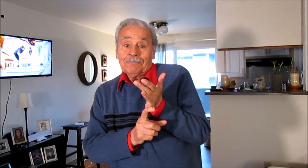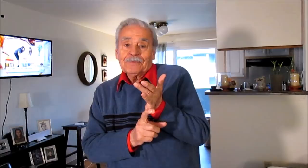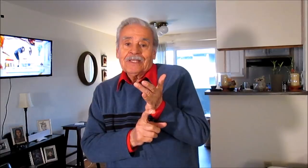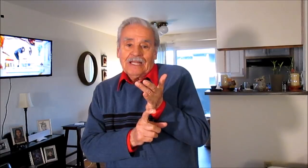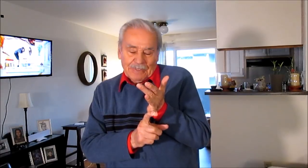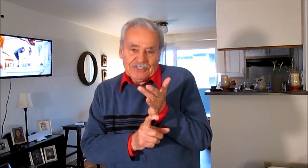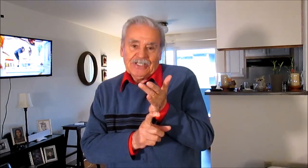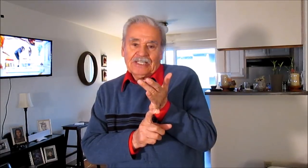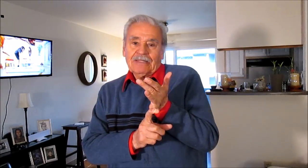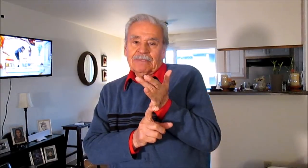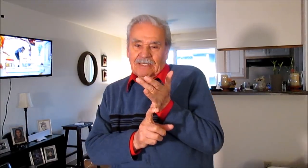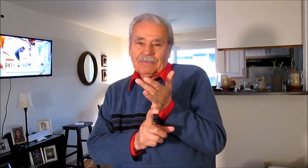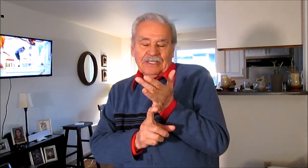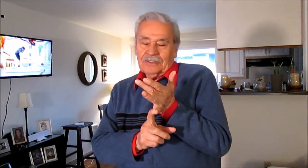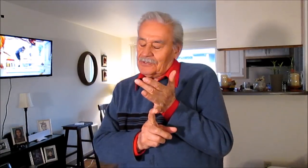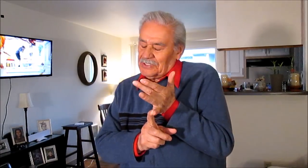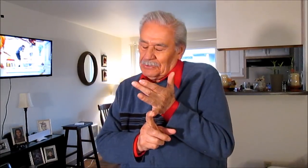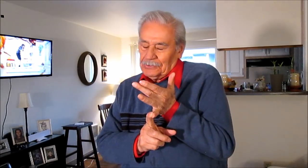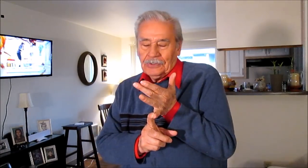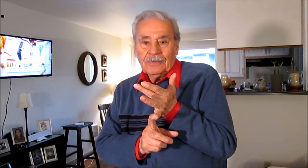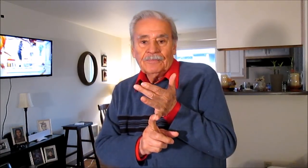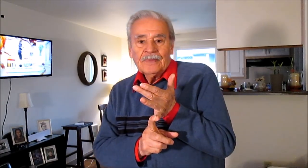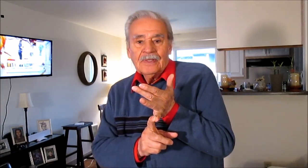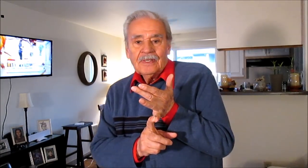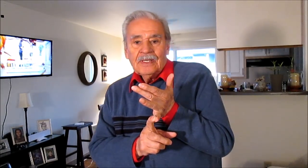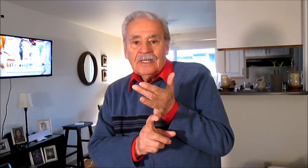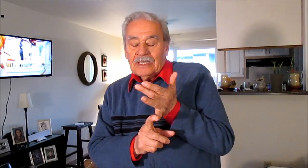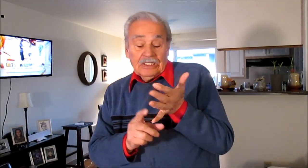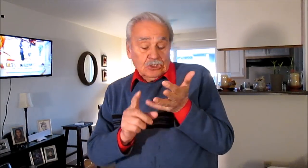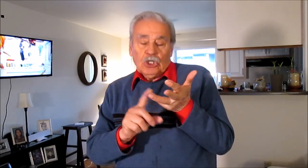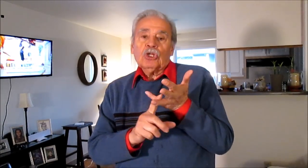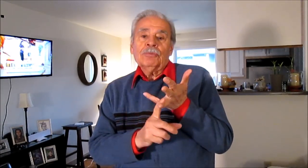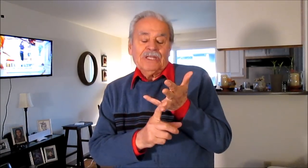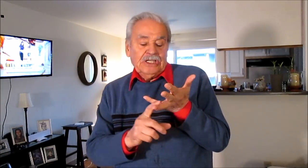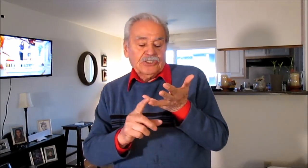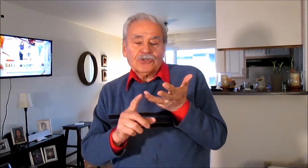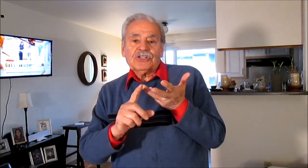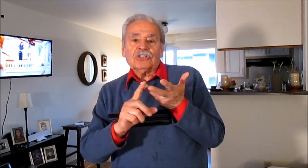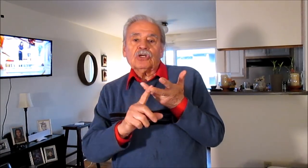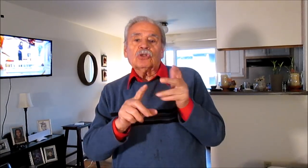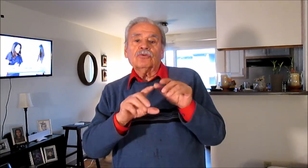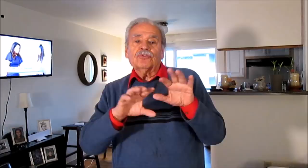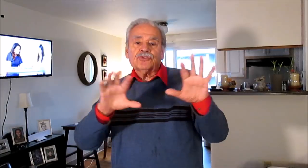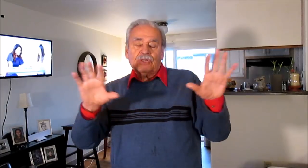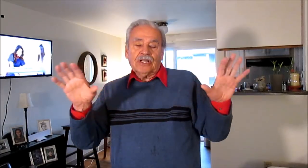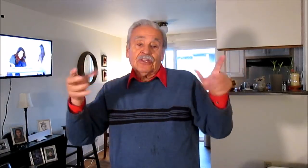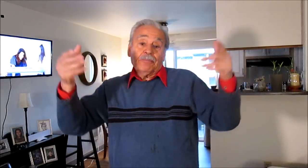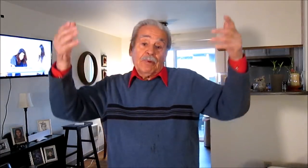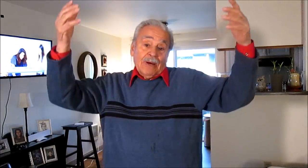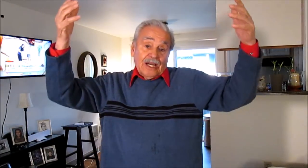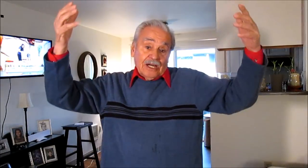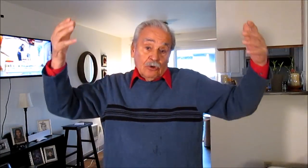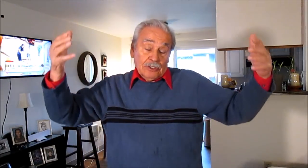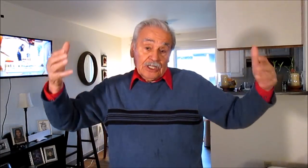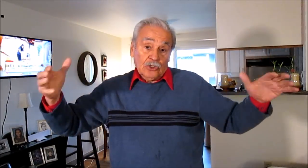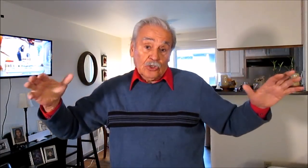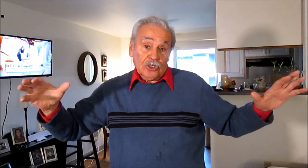el presidente también está prendido seguro y todos los ministros y todos los funcionarios después bajan gobernadores